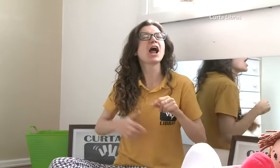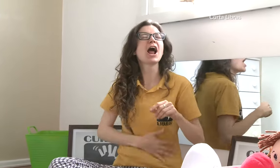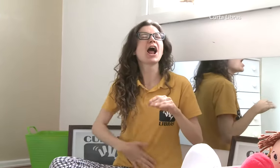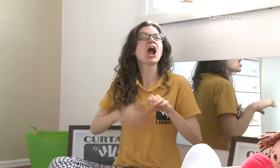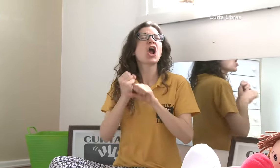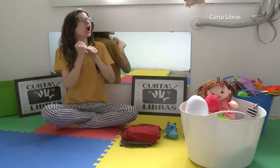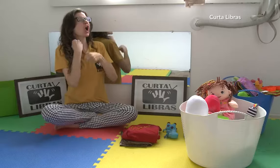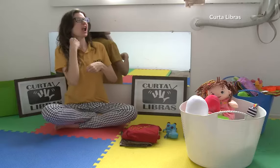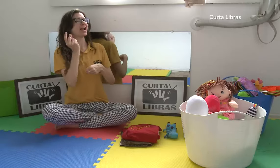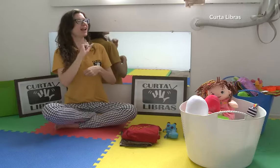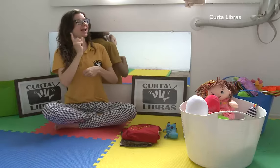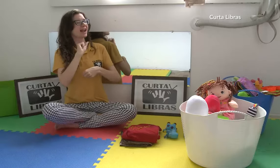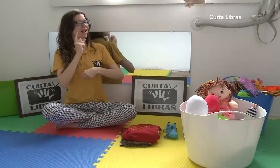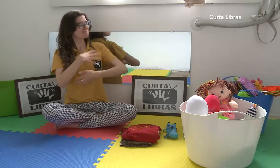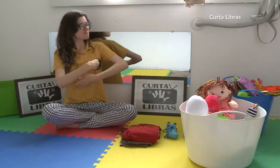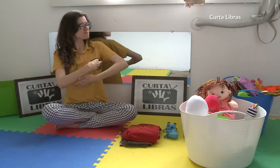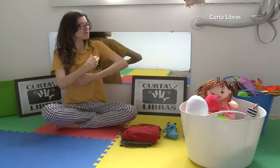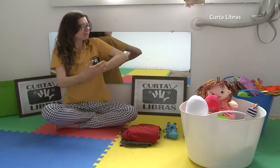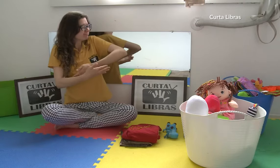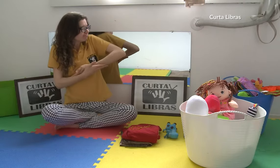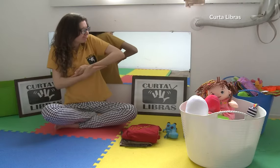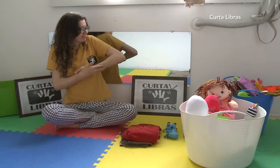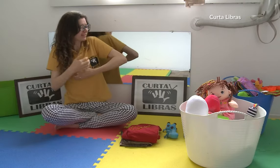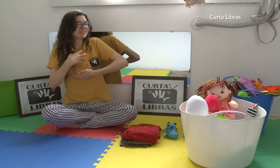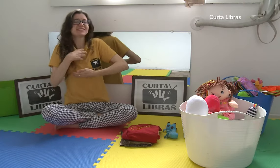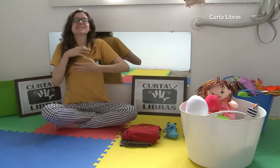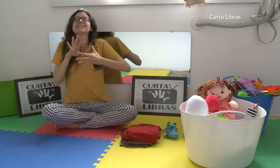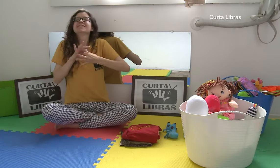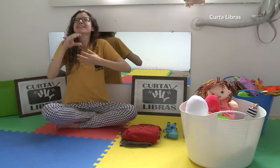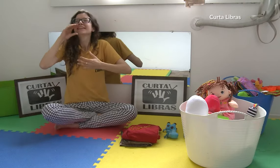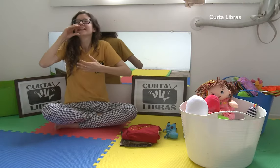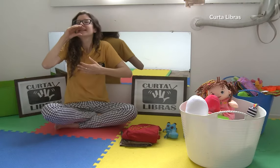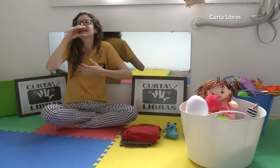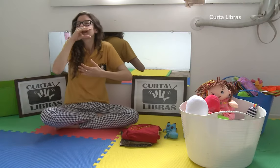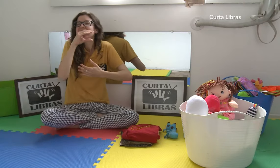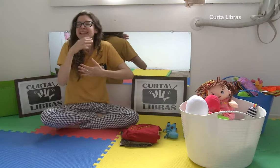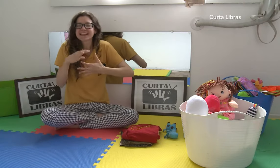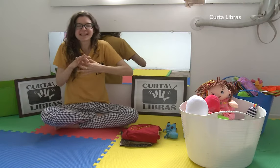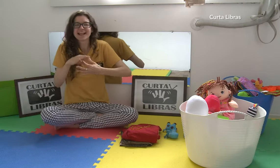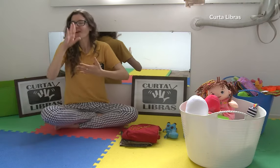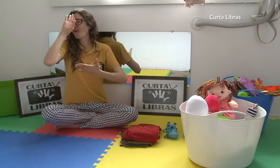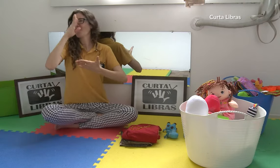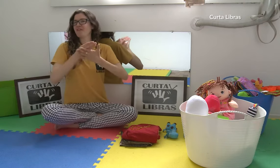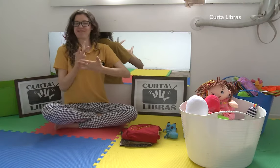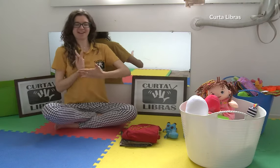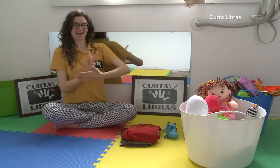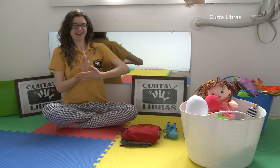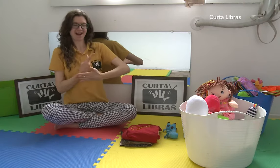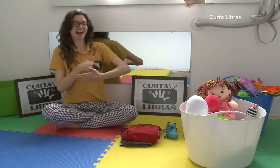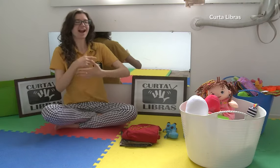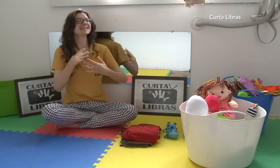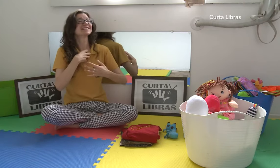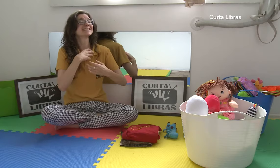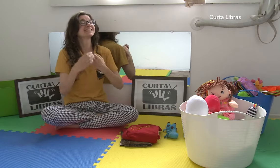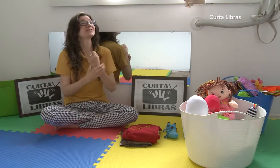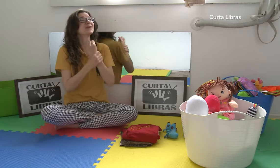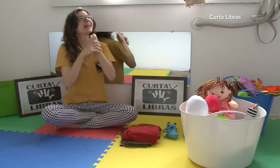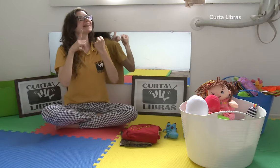Isso ajuda a diminuir a cólica. Sendo amamentado, ele se sente quentinho e cria um laço de confiança com a mãe. E como ele se sente seguro,